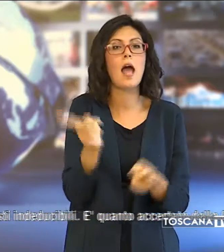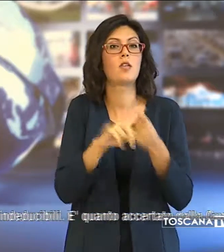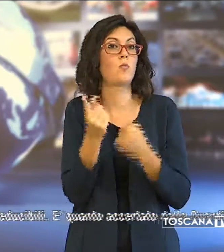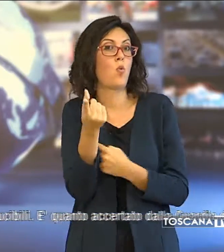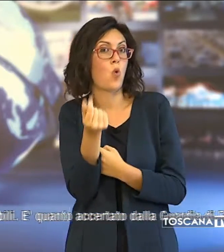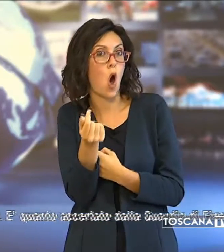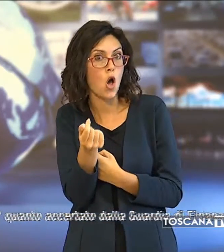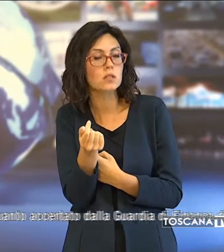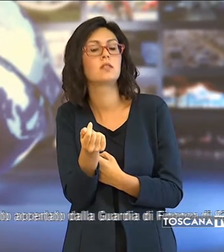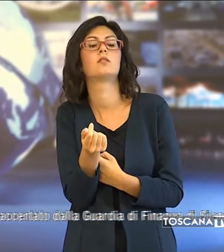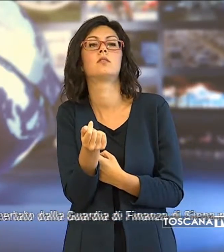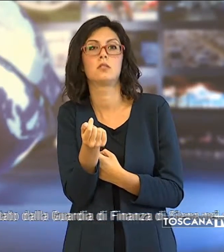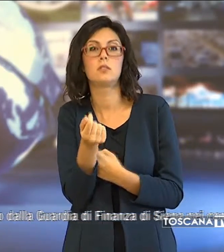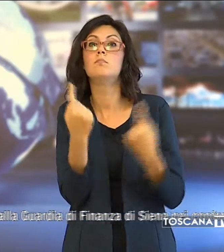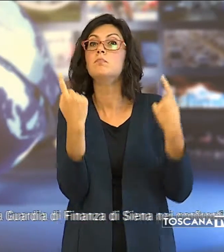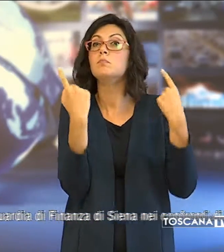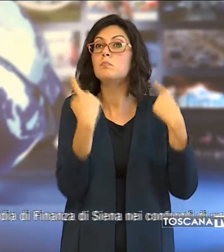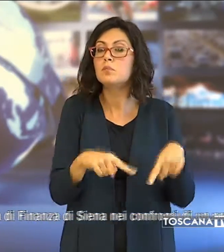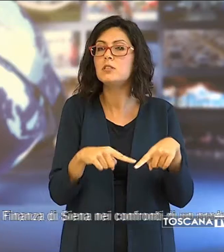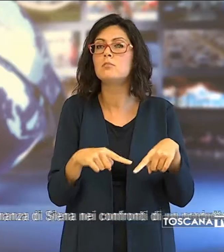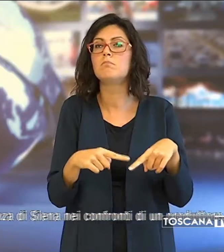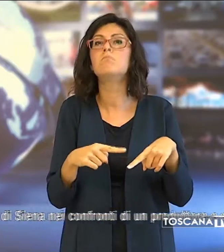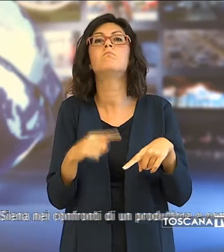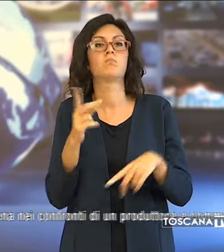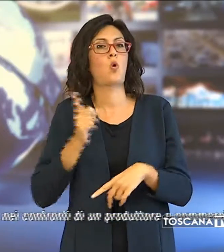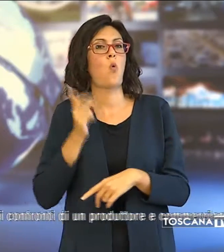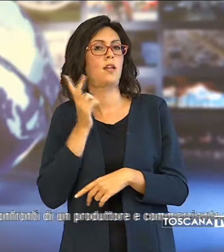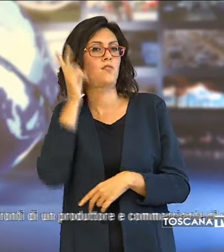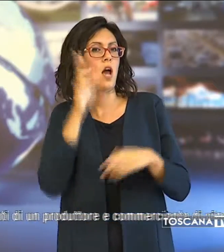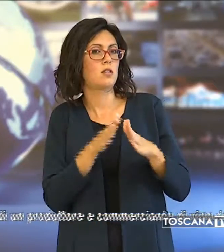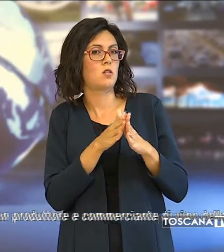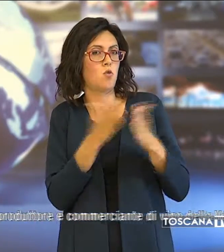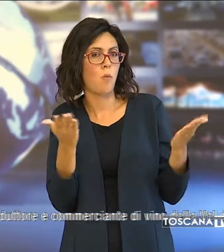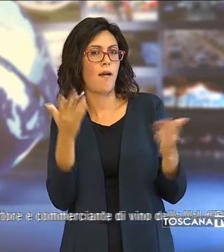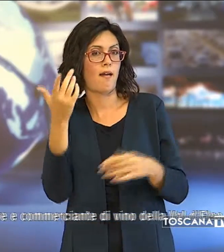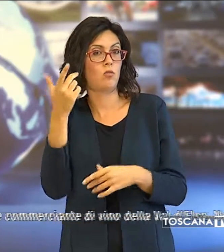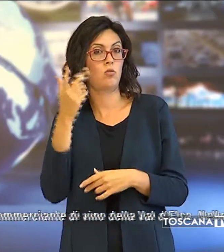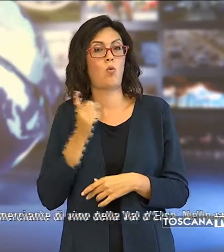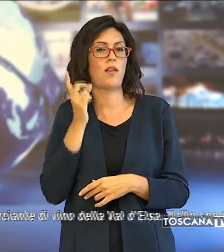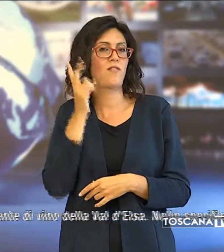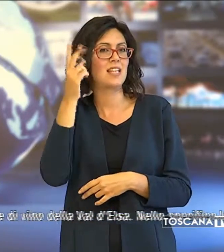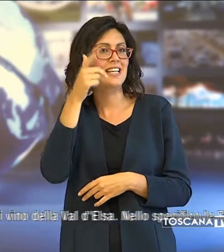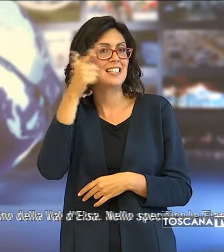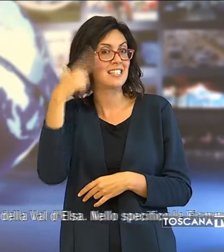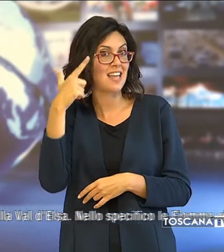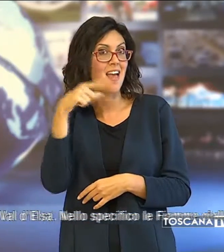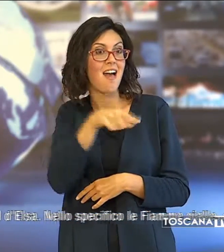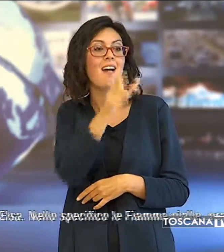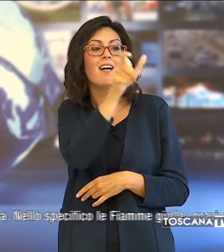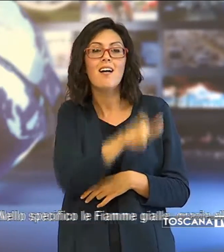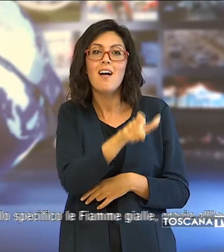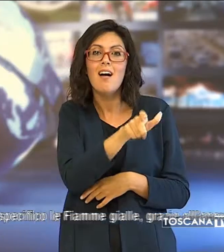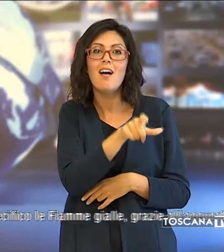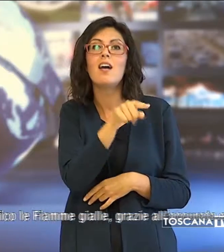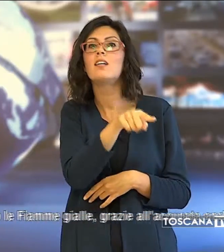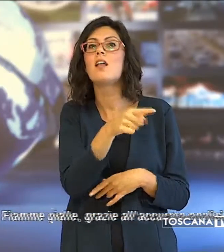indeducibili è quanto accertato dalla Guardia di Finanza di Siena nei confronti di un produttore